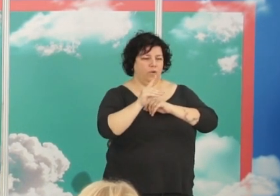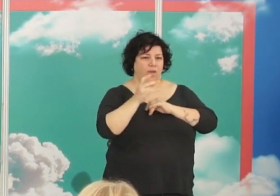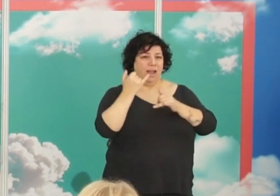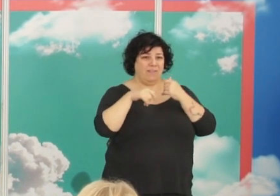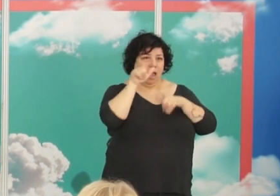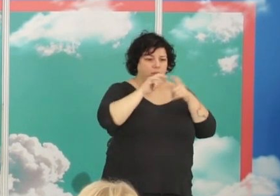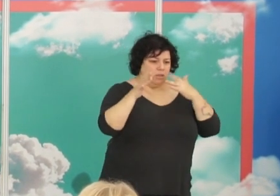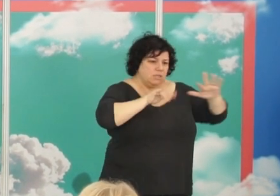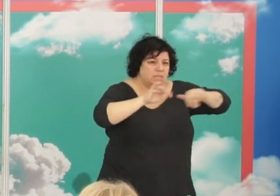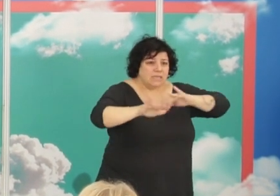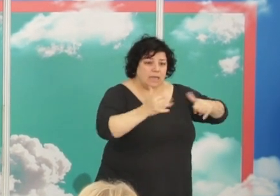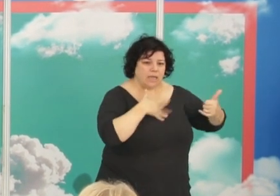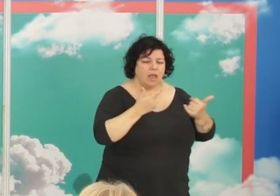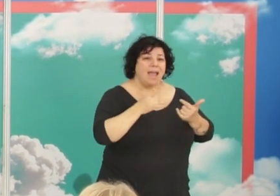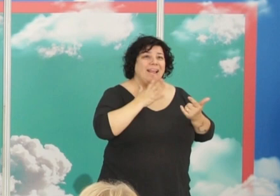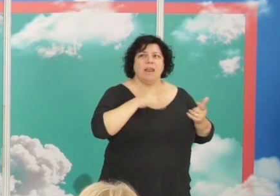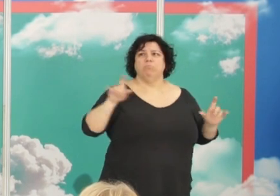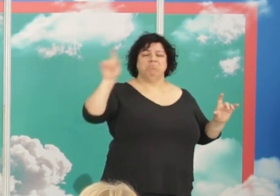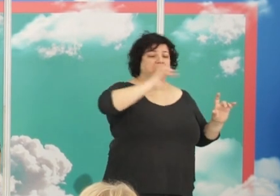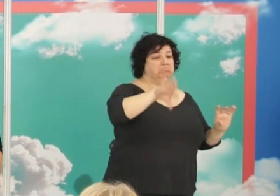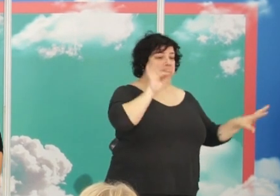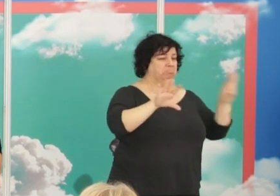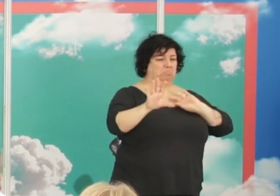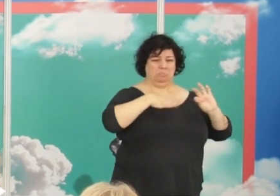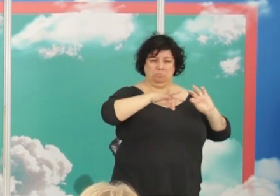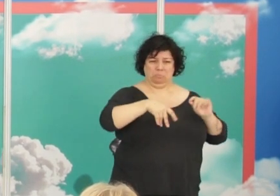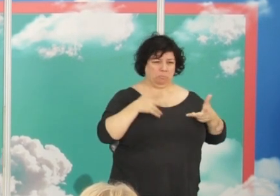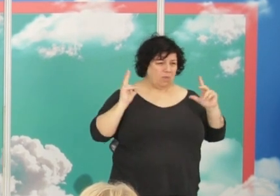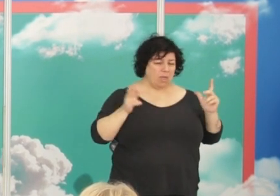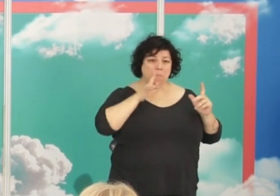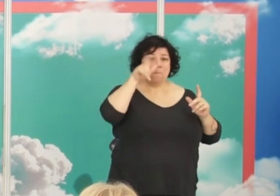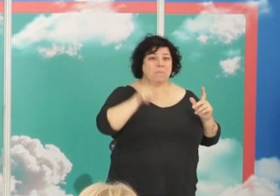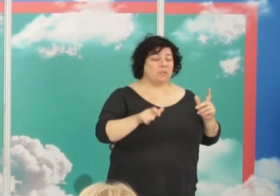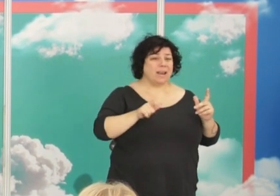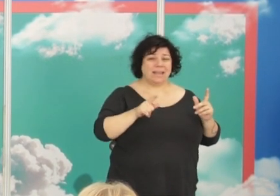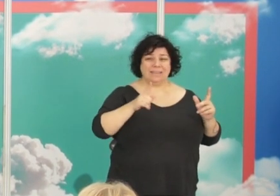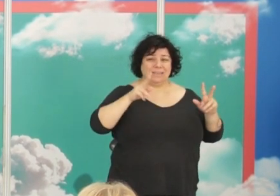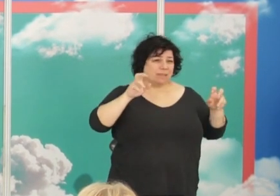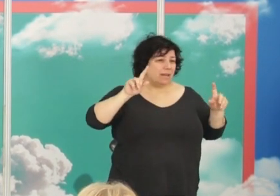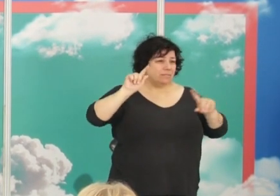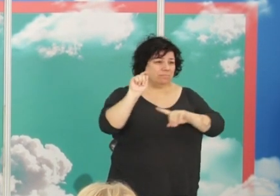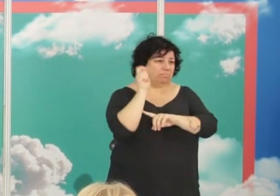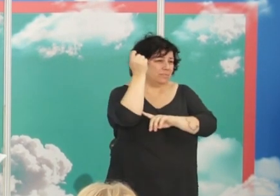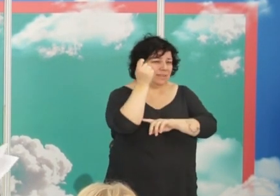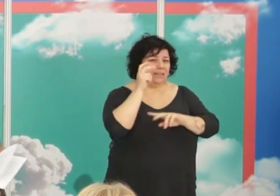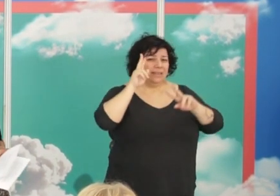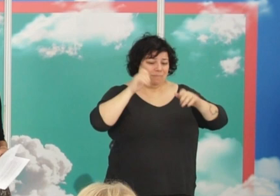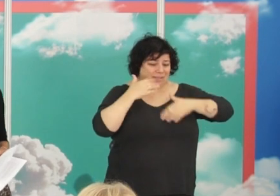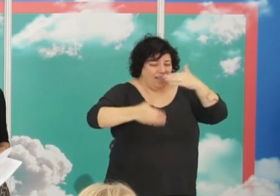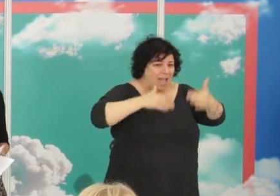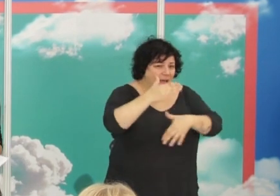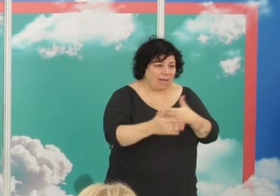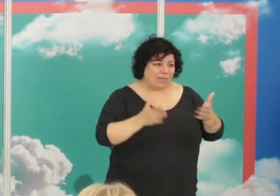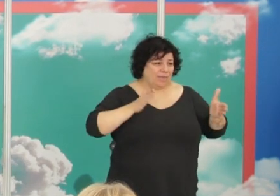rifaban, podía ir donde él quisiera, porque era la persona que más sabía y que más había avanzado en ese momento,